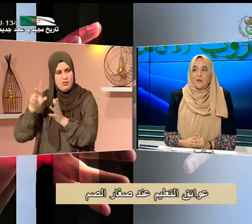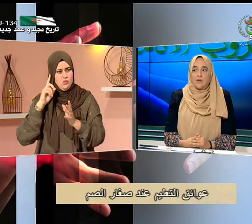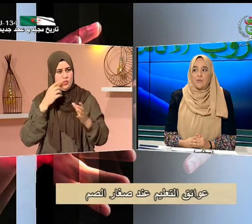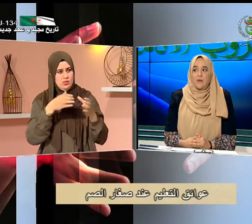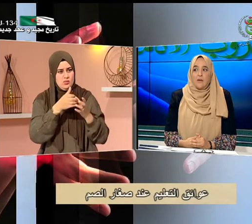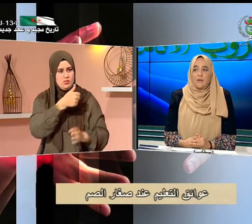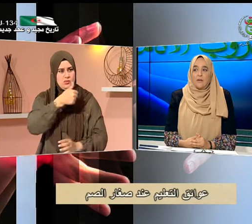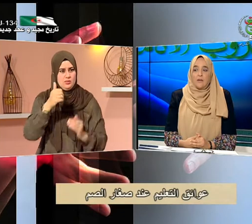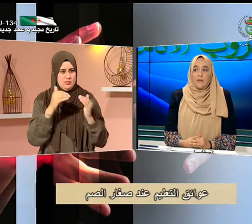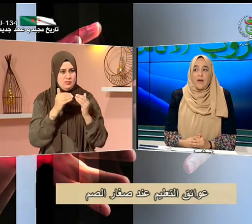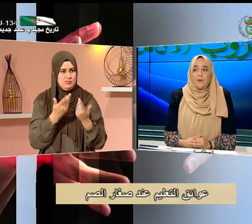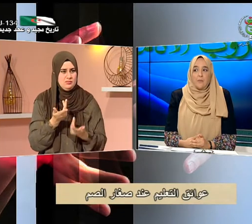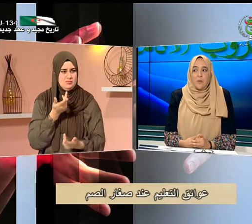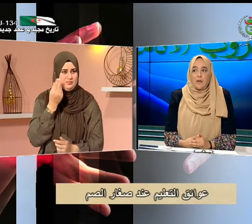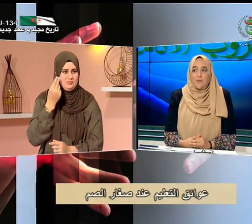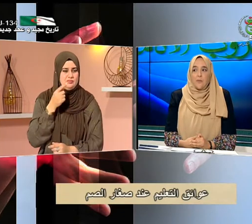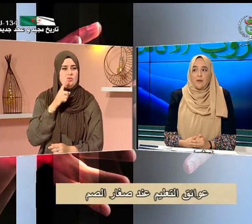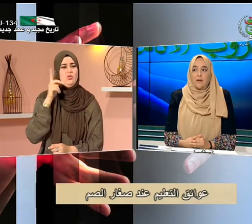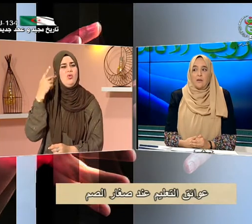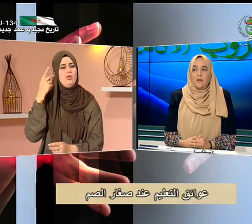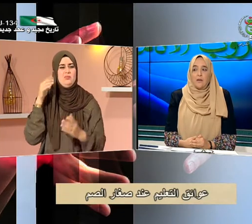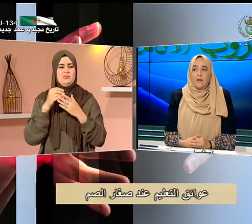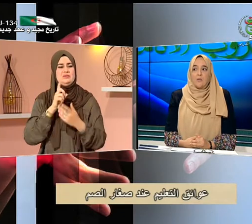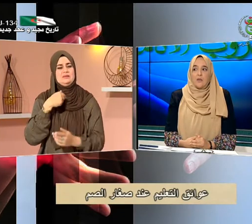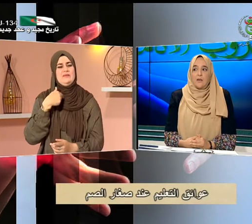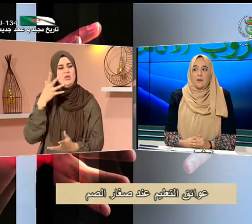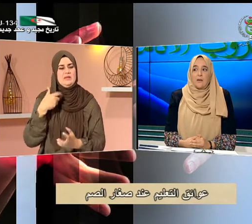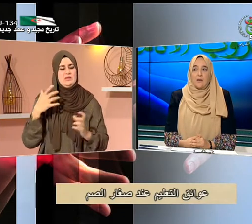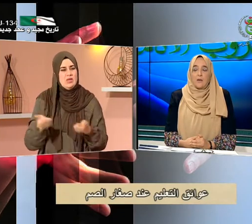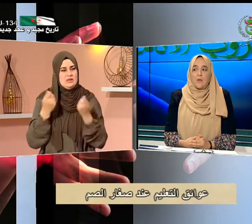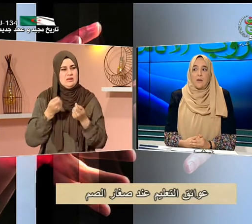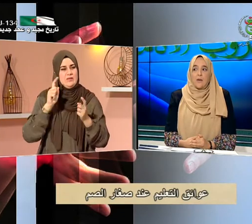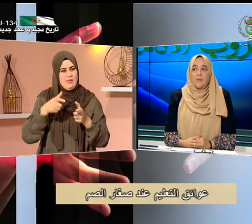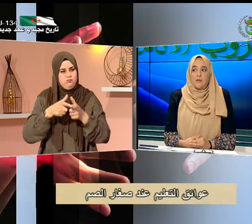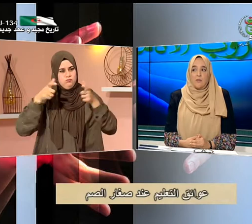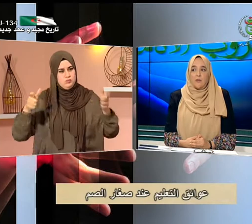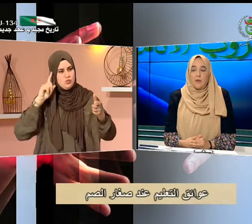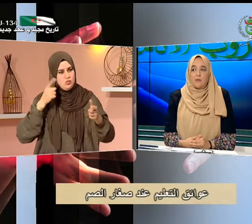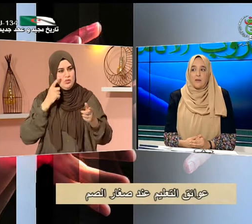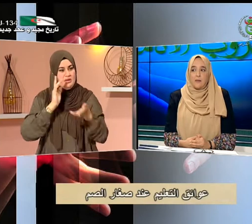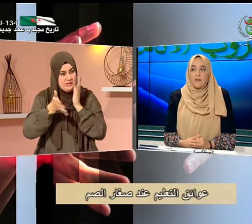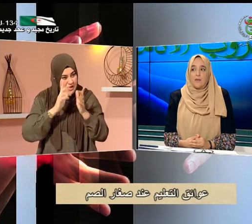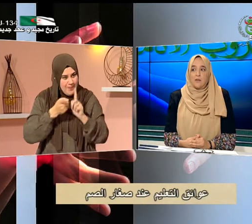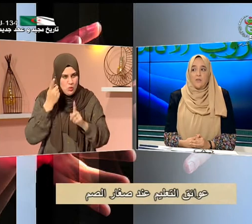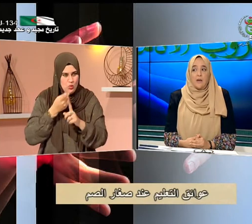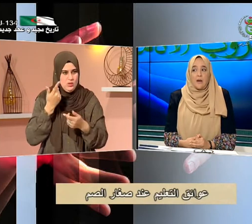الصم لا أفهم هذا المشكل هي مدرسة مسمات مدرسة صغار الصم على